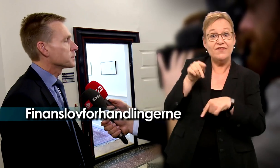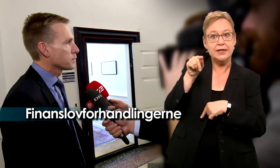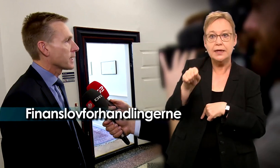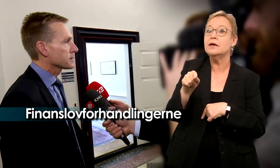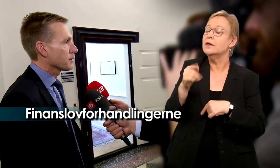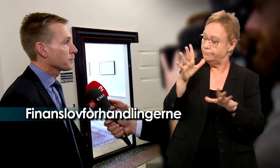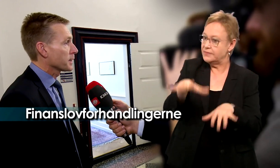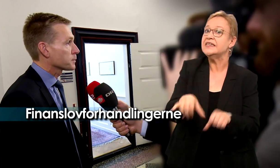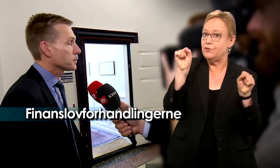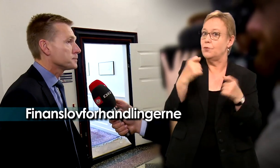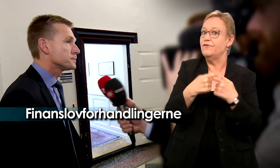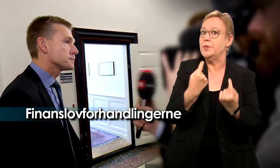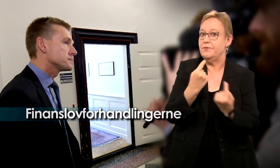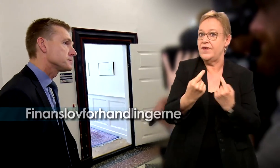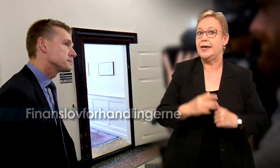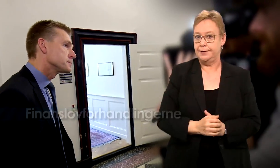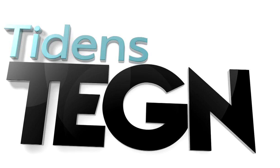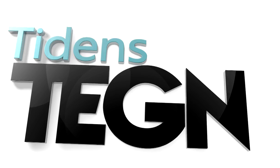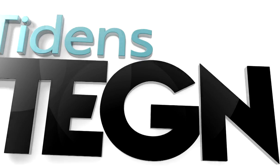vil vi selvfølgelig gerne sætte det op ved forandringsbundet.